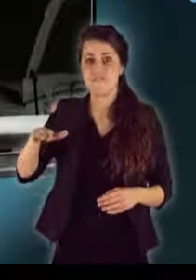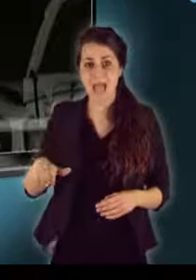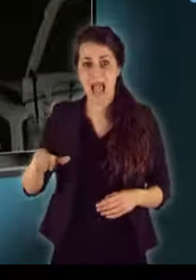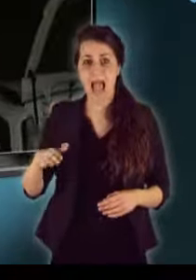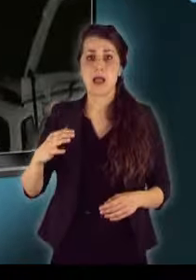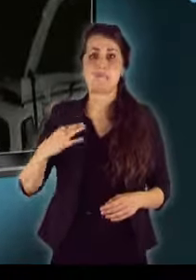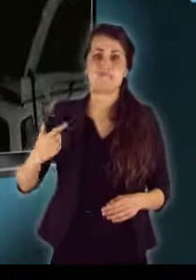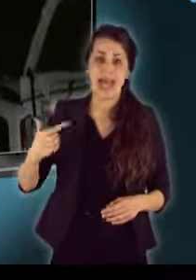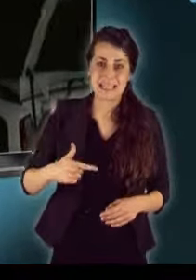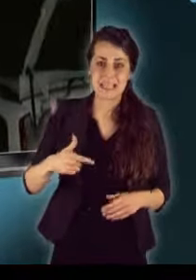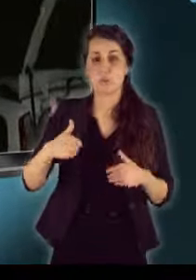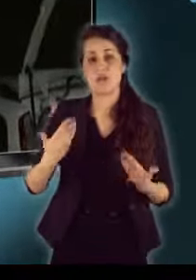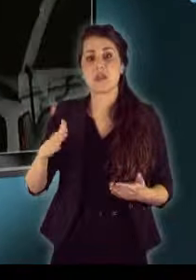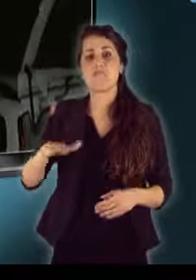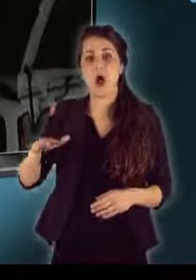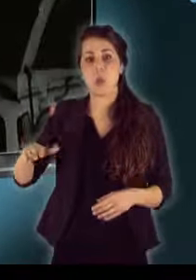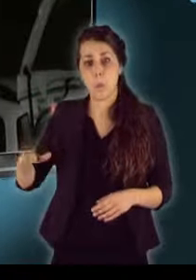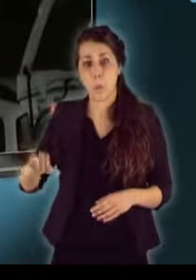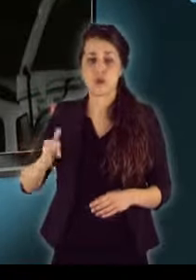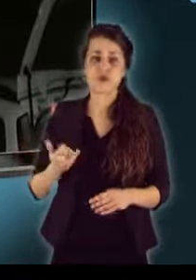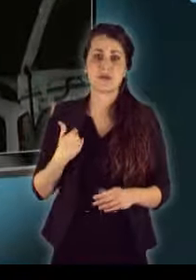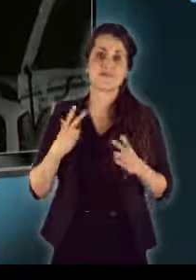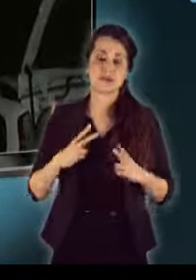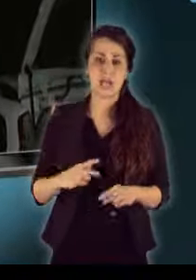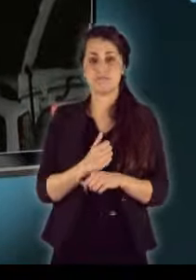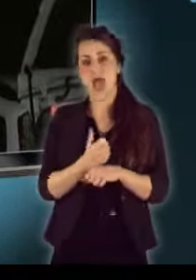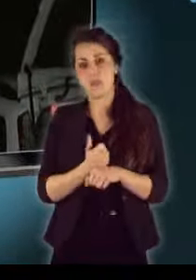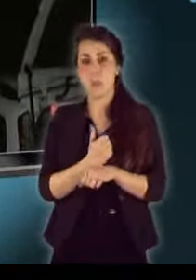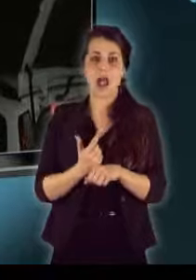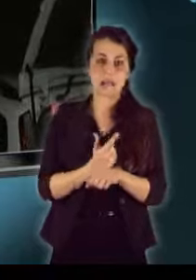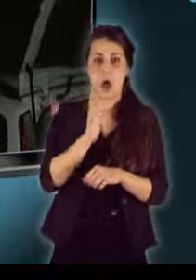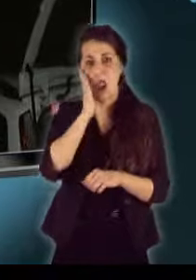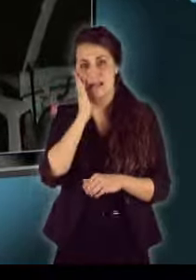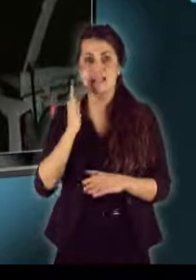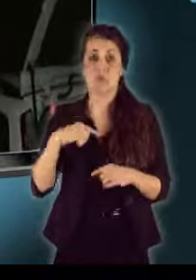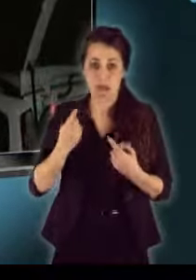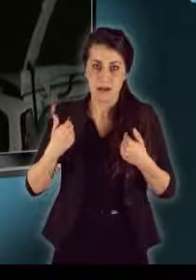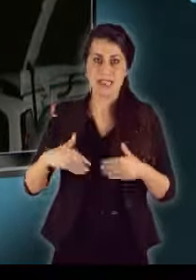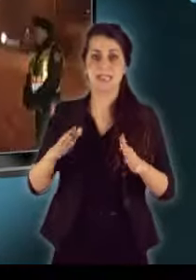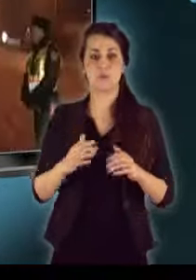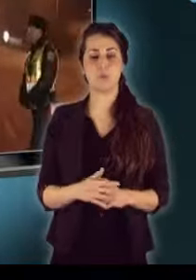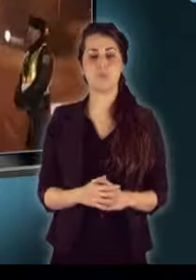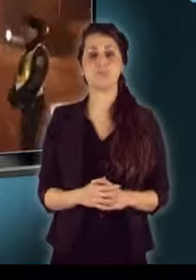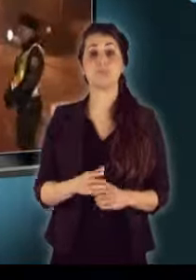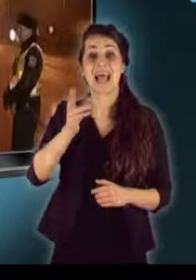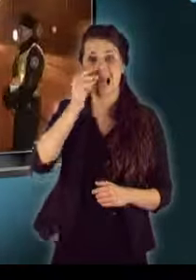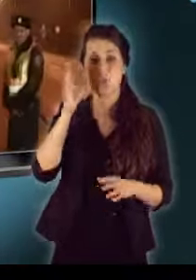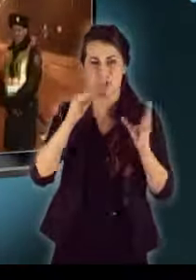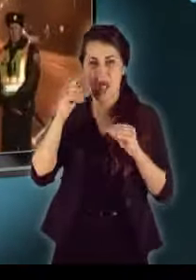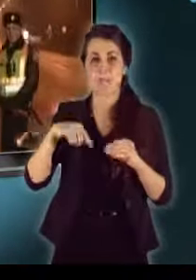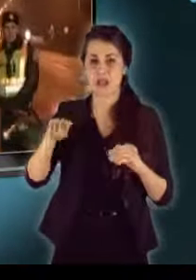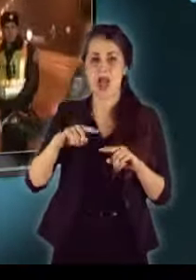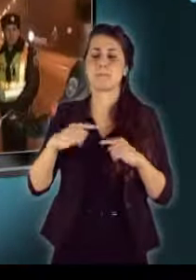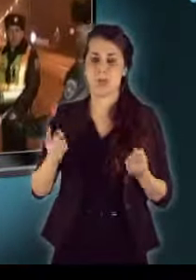egy benzinkútban, vagy parkolóban, és akkor elalúzom egy óra, két óra, és akkor tovább az utat. A rendőrség tapasztalata